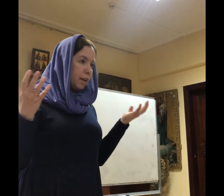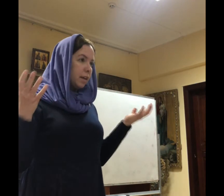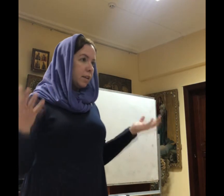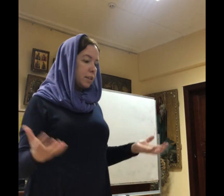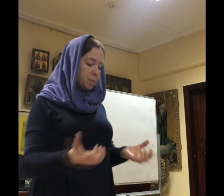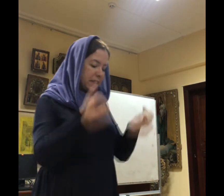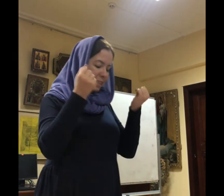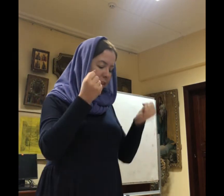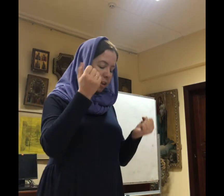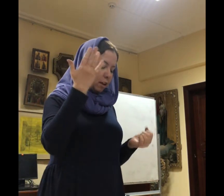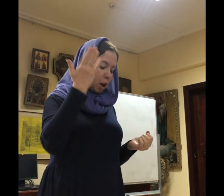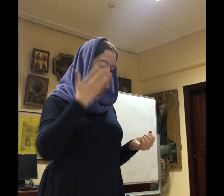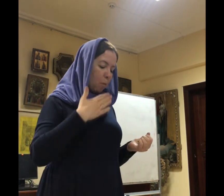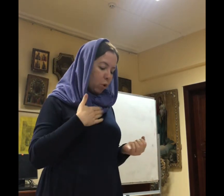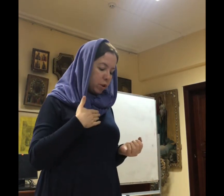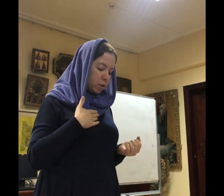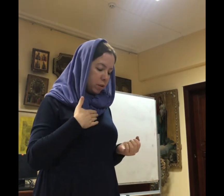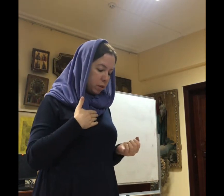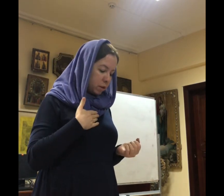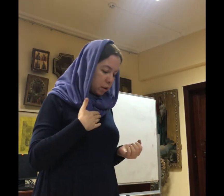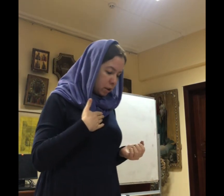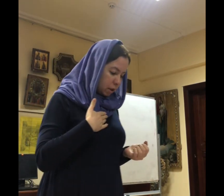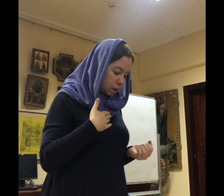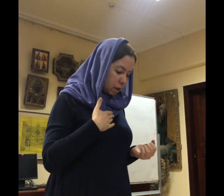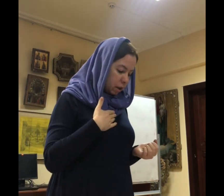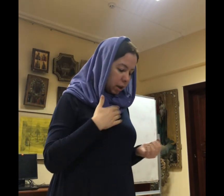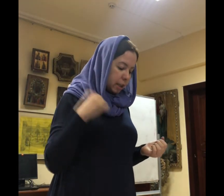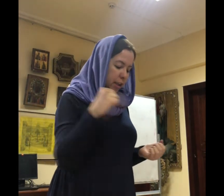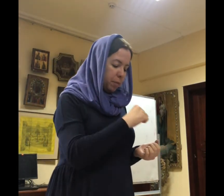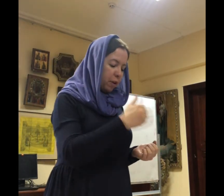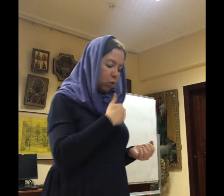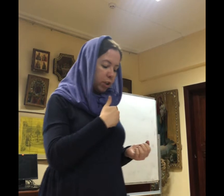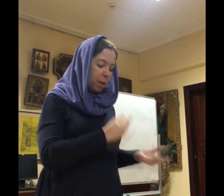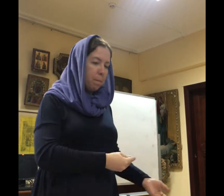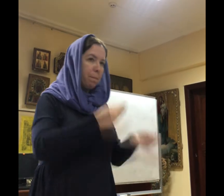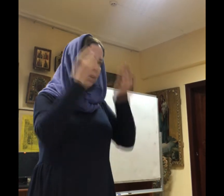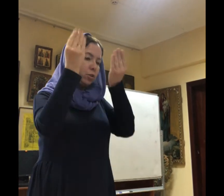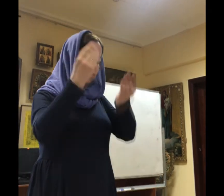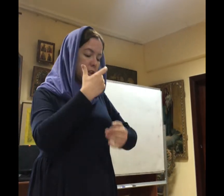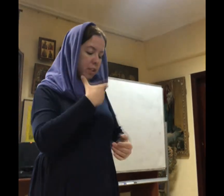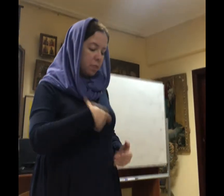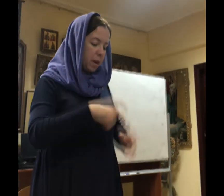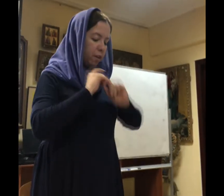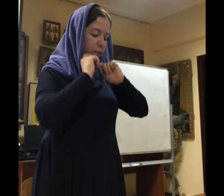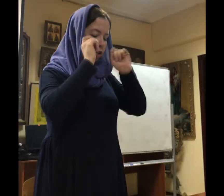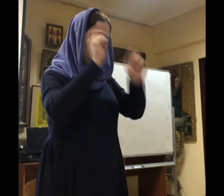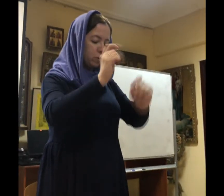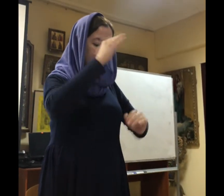Спаситель мой добровольно принес себя в жертву